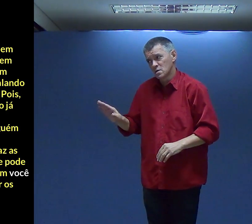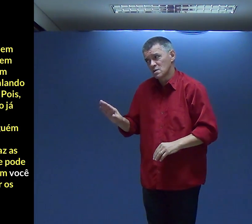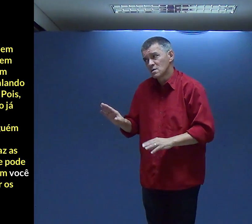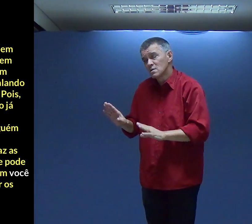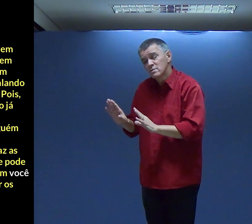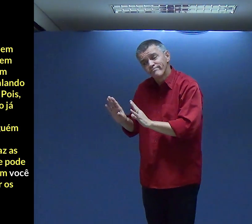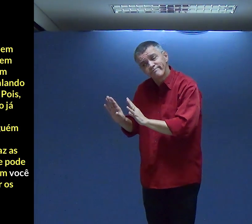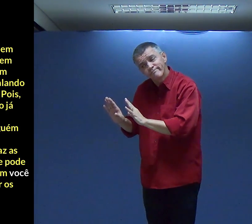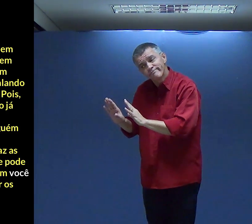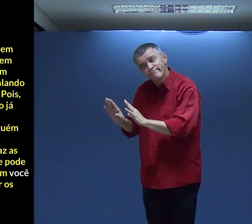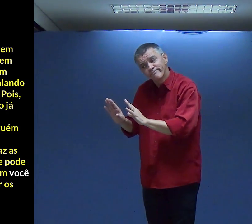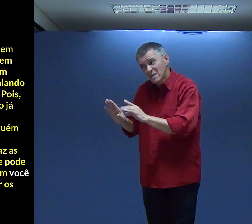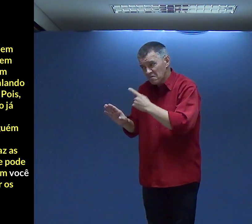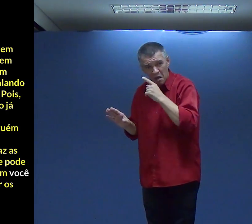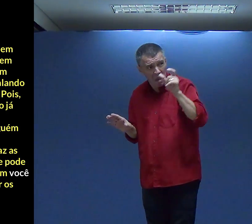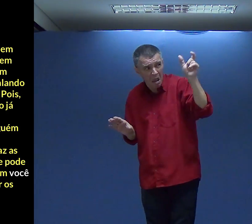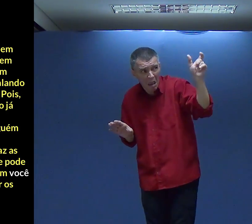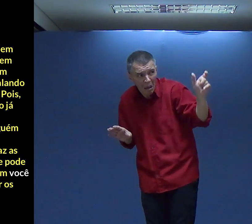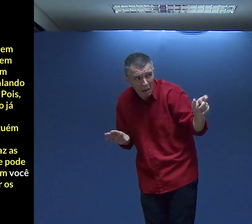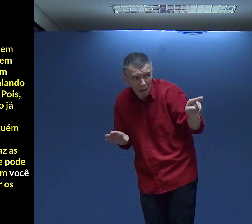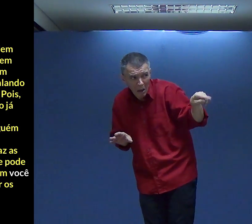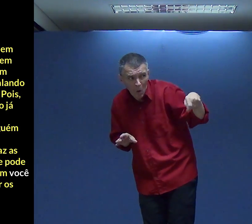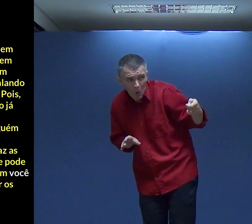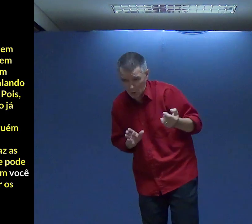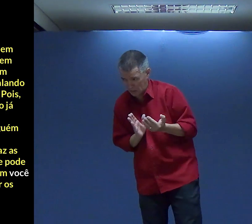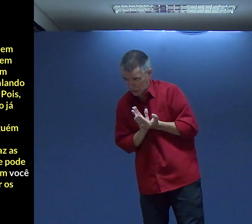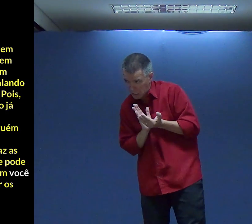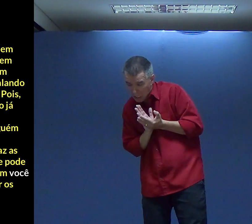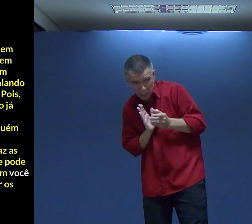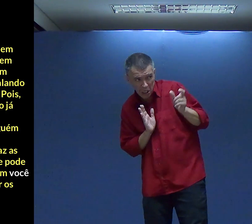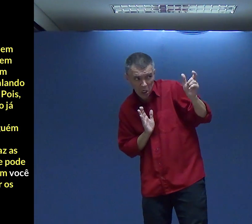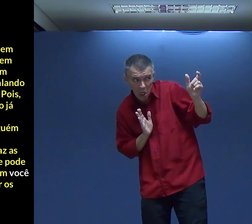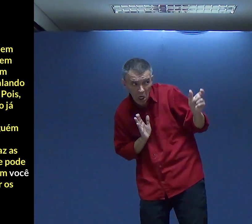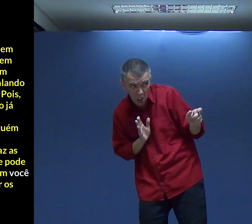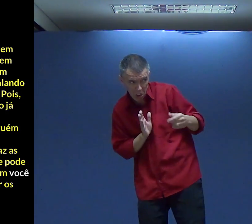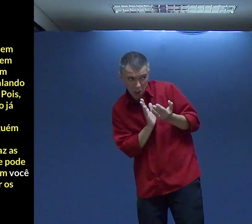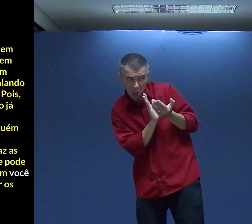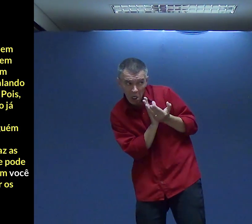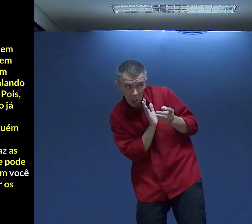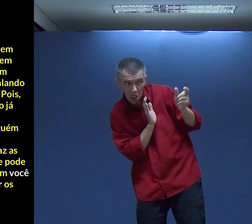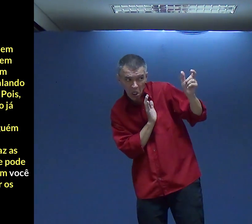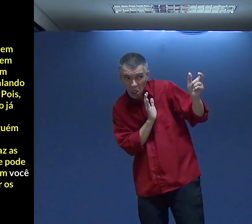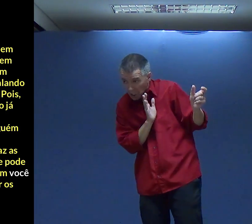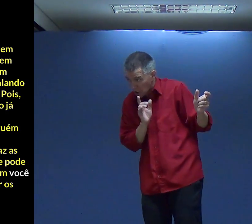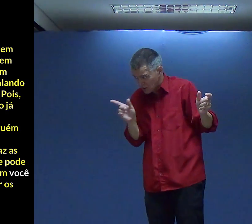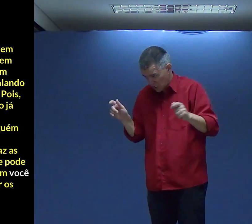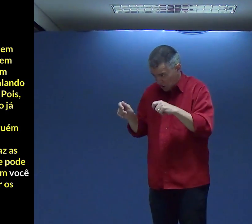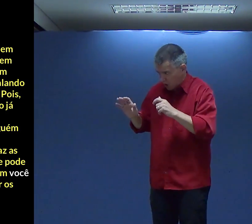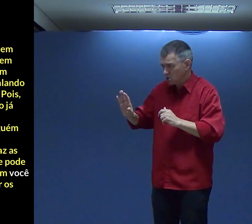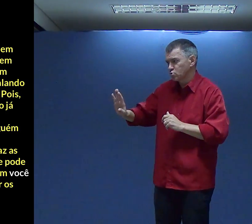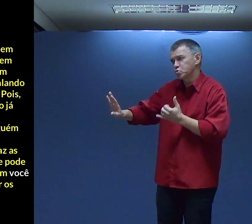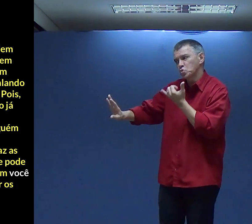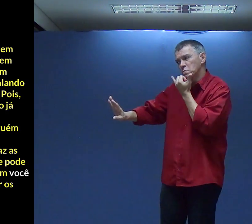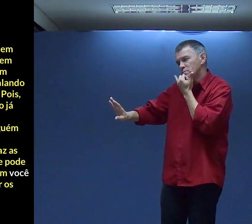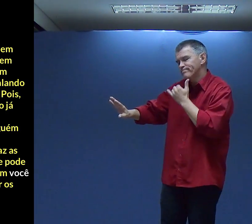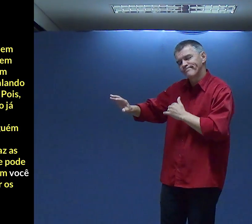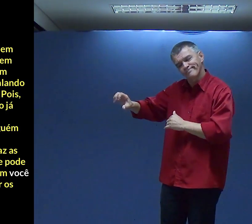pessoas Deus Deus nos diz Peraí Não E eu digo Aquela pessoa Vinha Gente